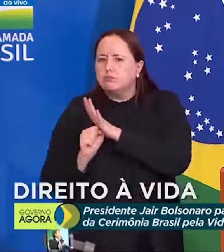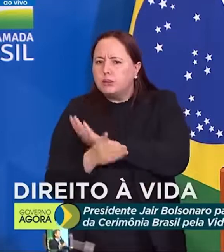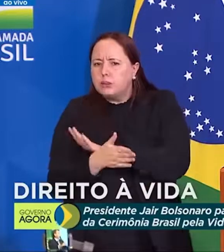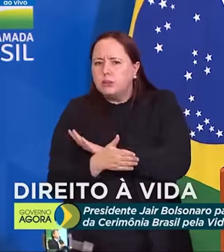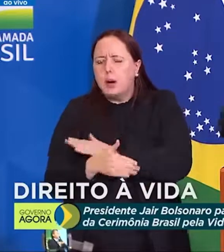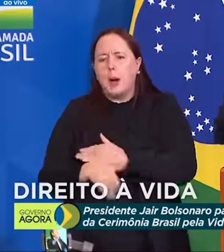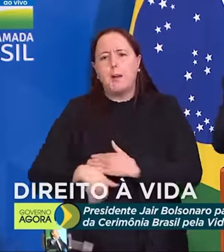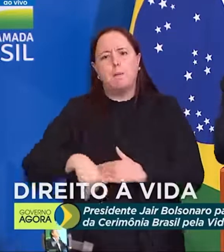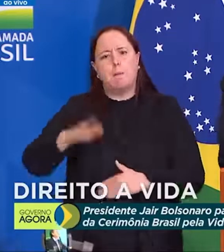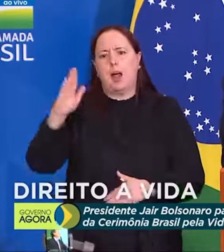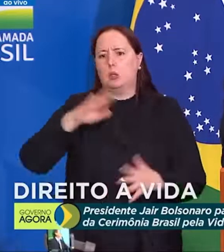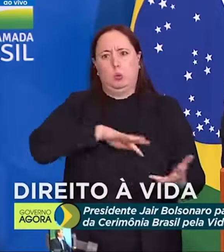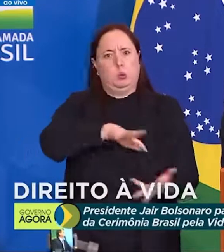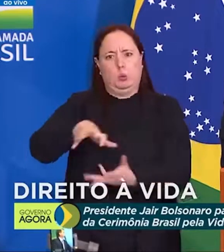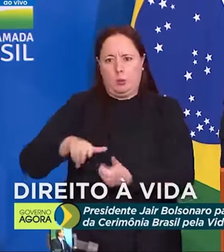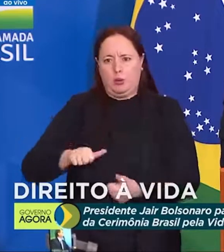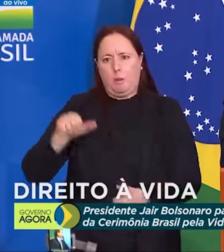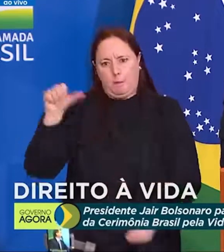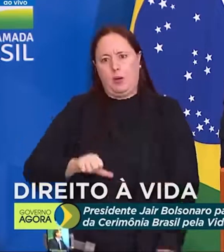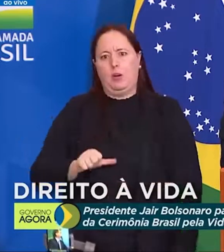Via Láctea.